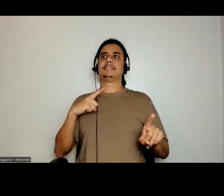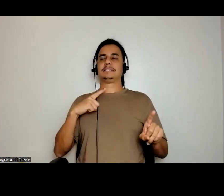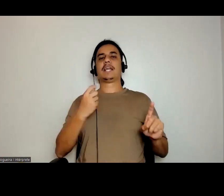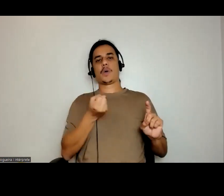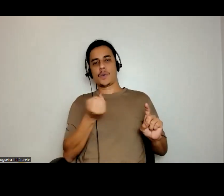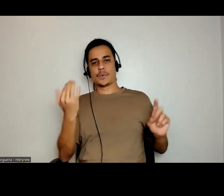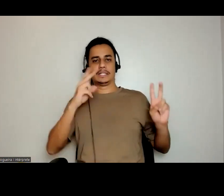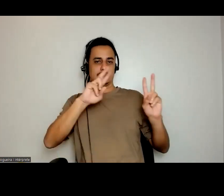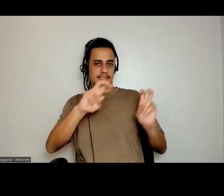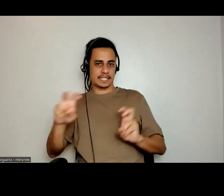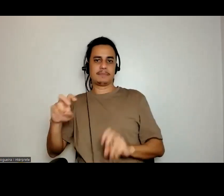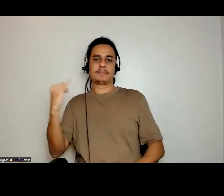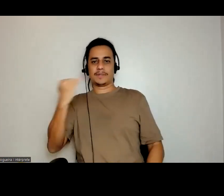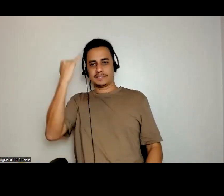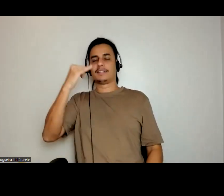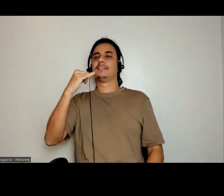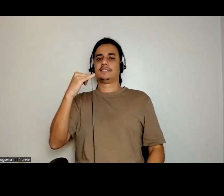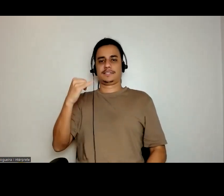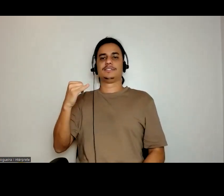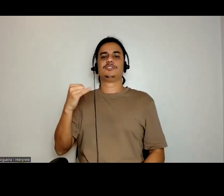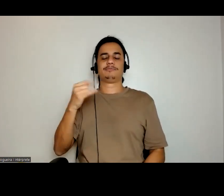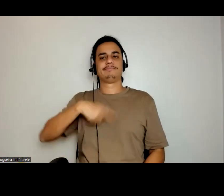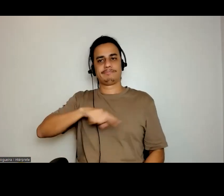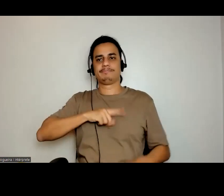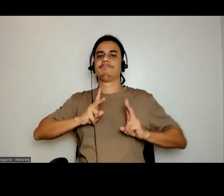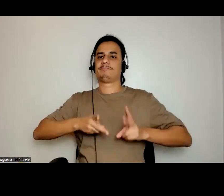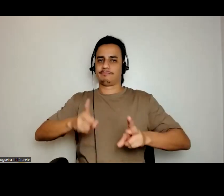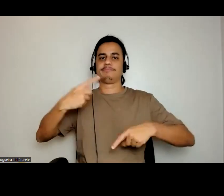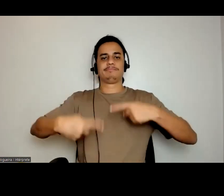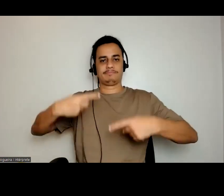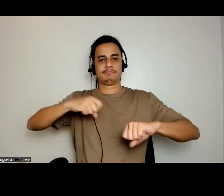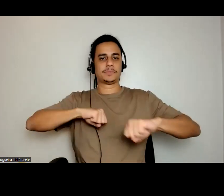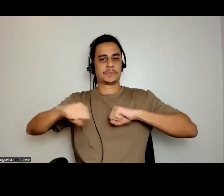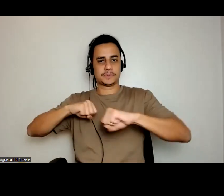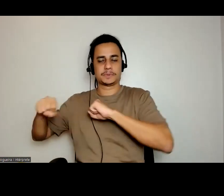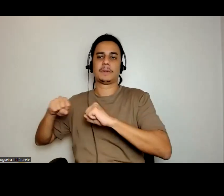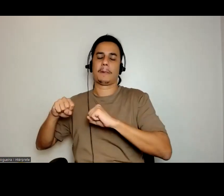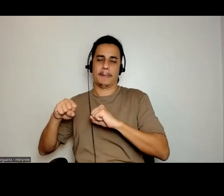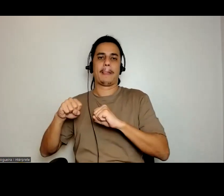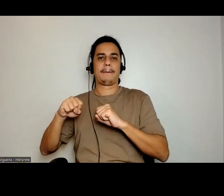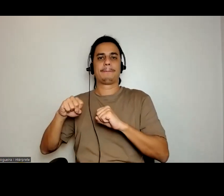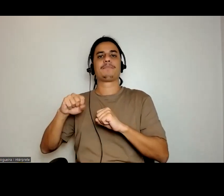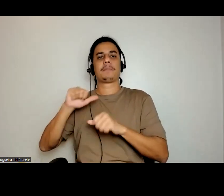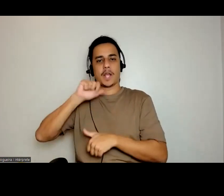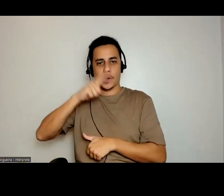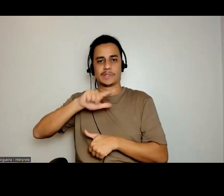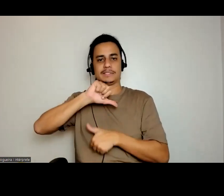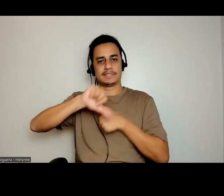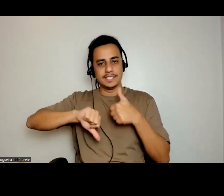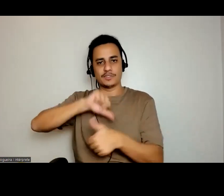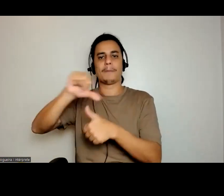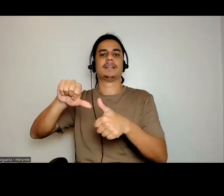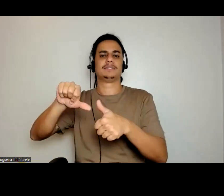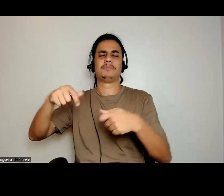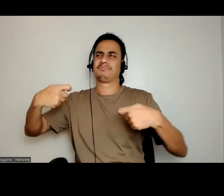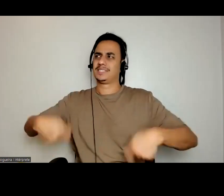muito relevantes para a gente continuar aprofundando e tensionando aí essas estruturas para essa transformação necessária, né,